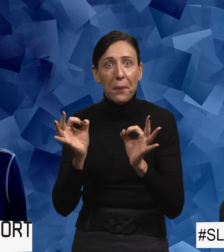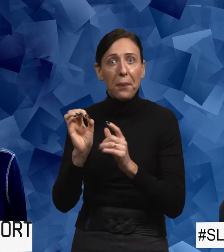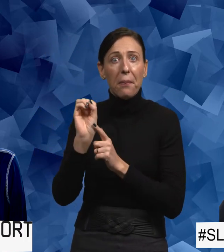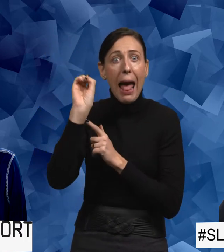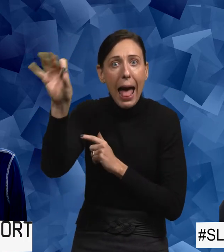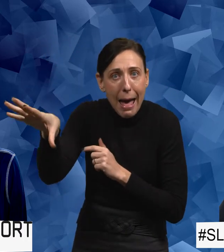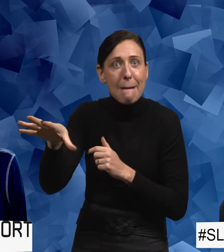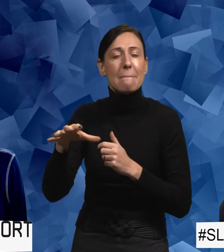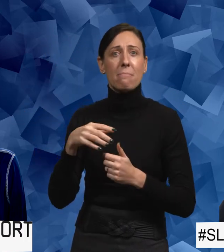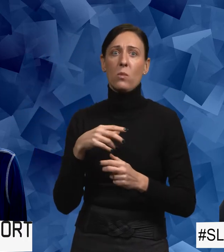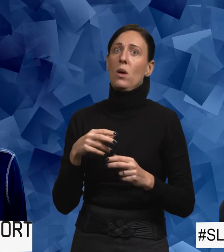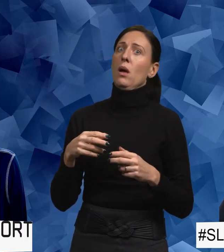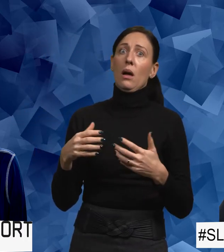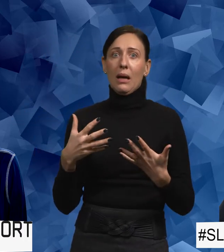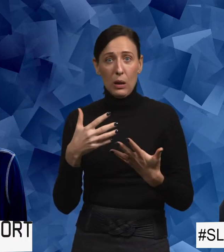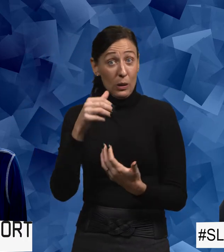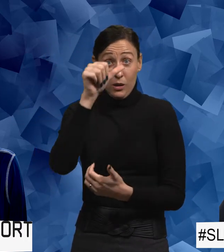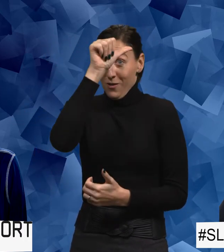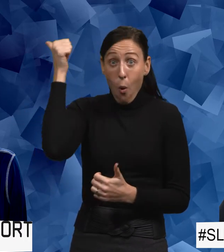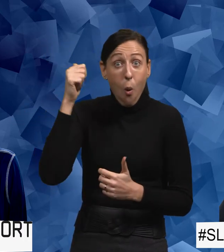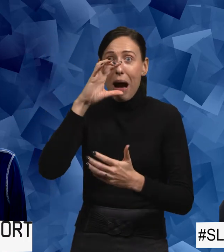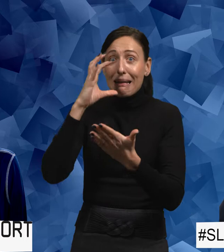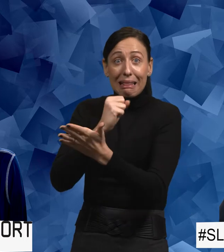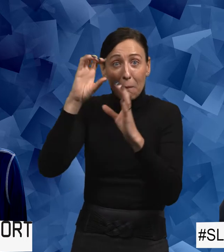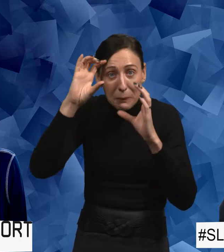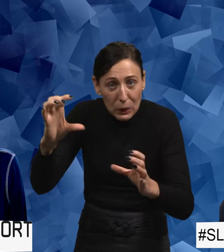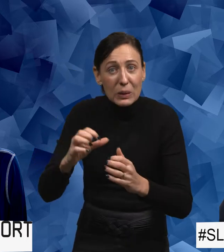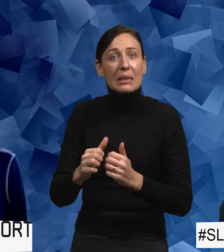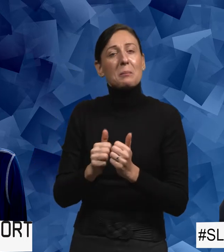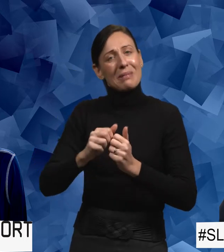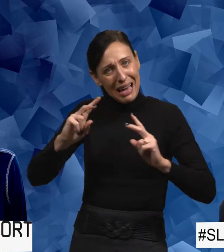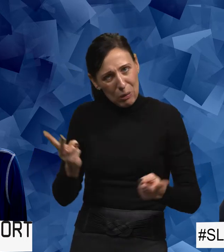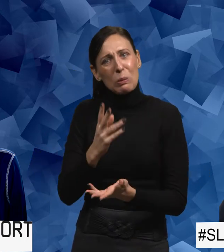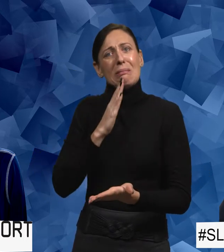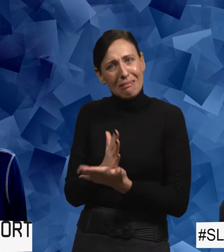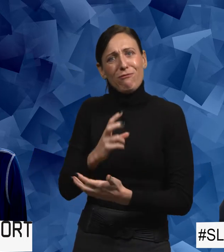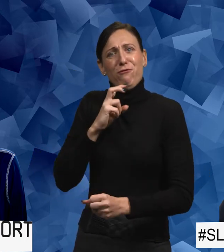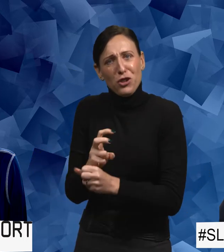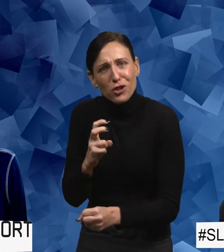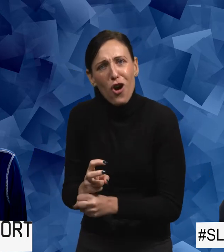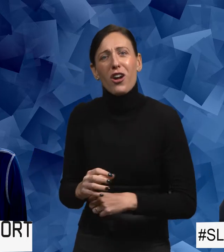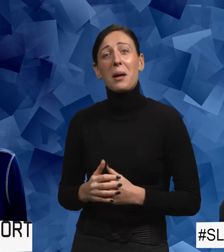jättefrustrerande för henne såklart. Hon hade jättesvårt att hitta till bussen men bestämde sig ändå för att försöka.